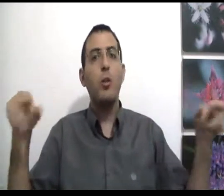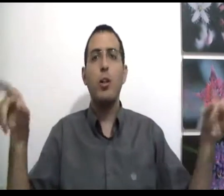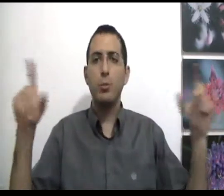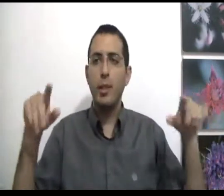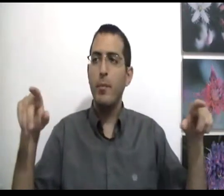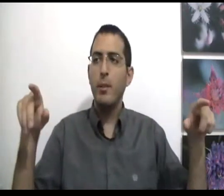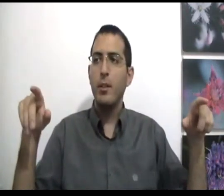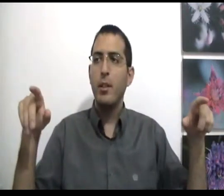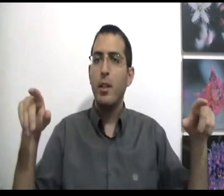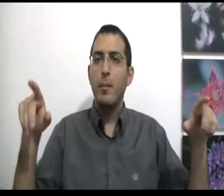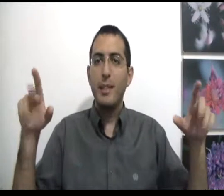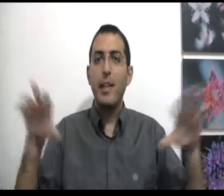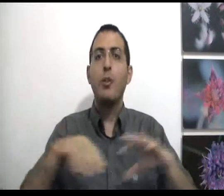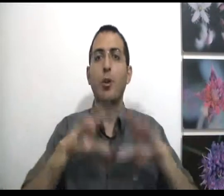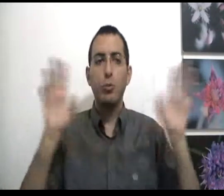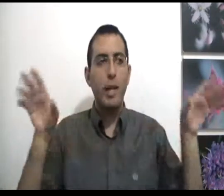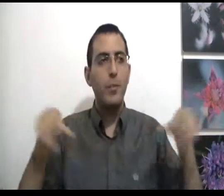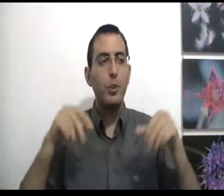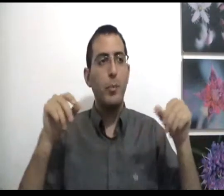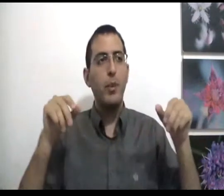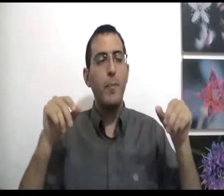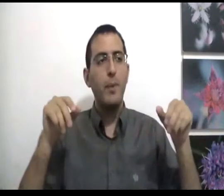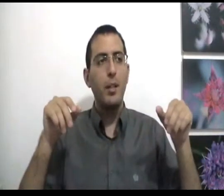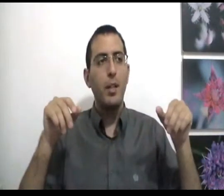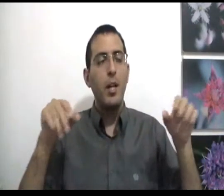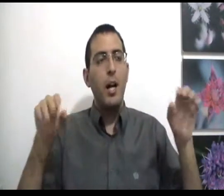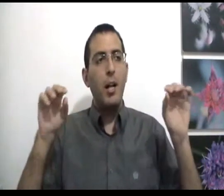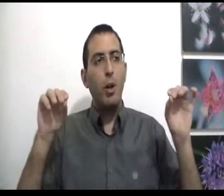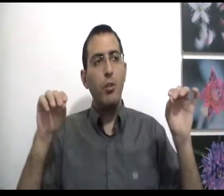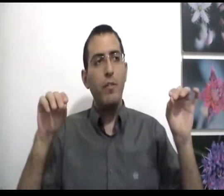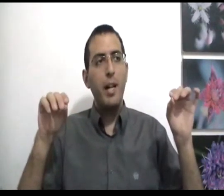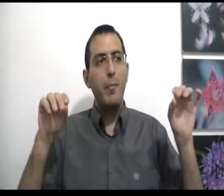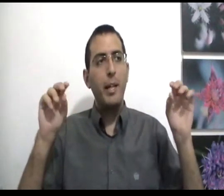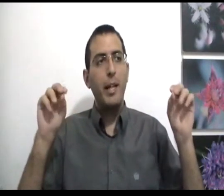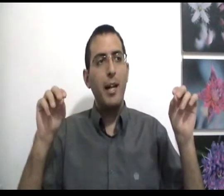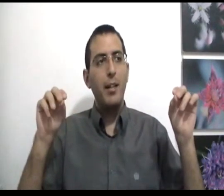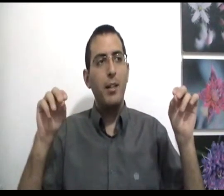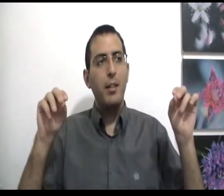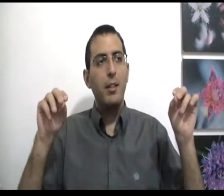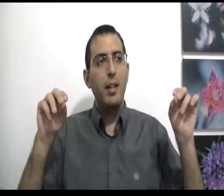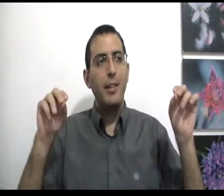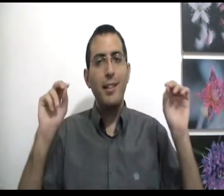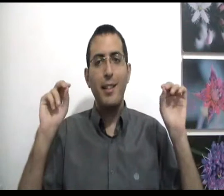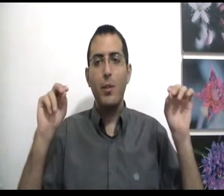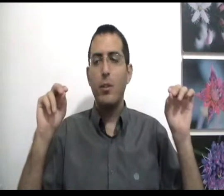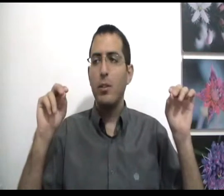כל הסוגים ובזה ניכל כל סוגי האלימות שבעולם הכל נובע בגלל הדיכאון